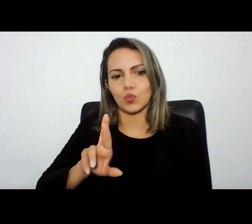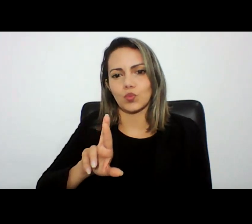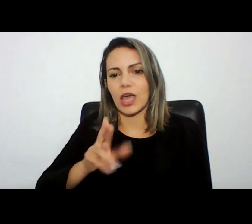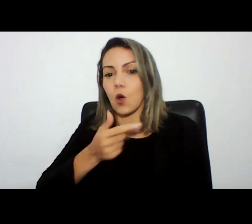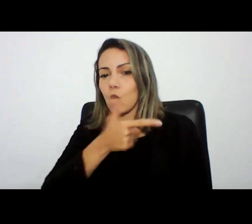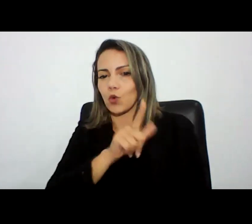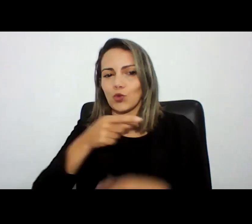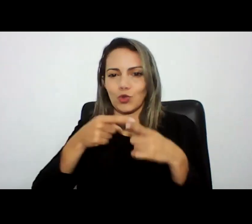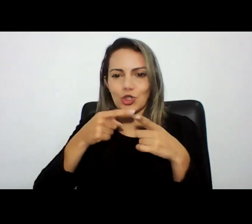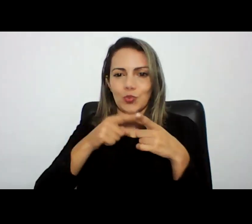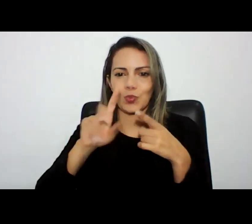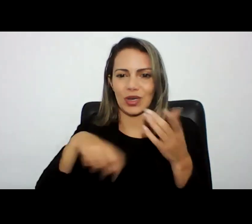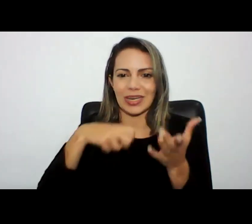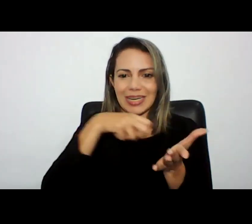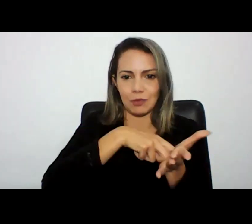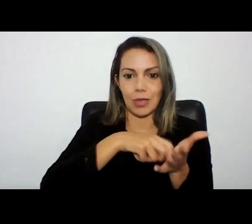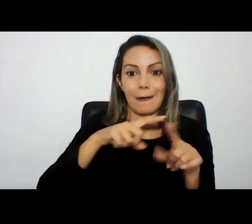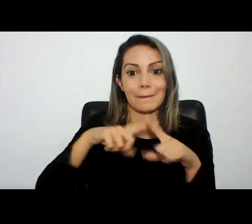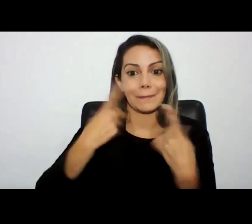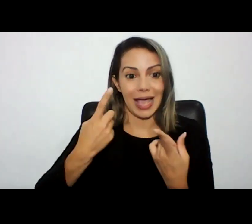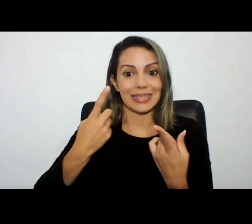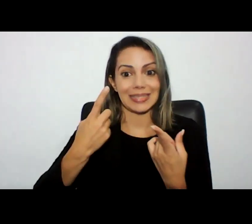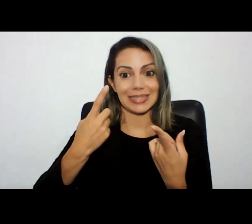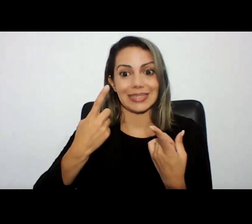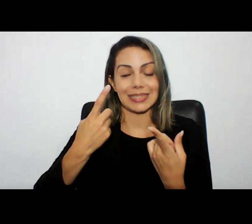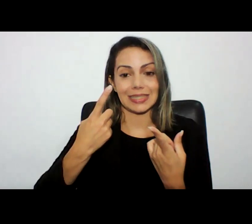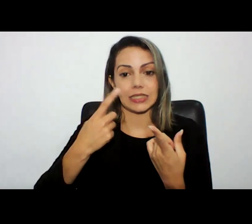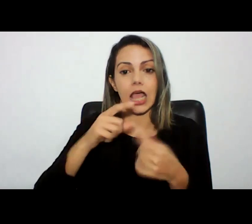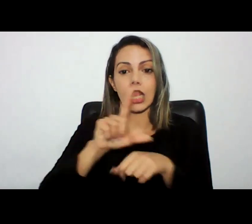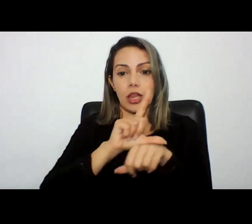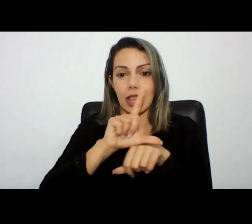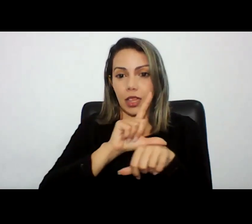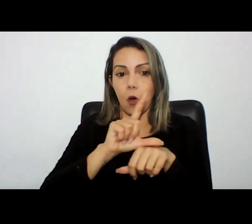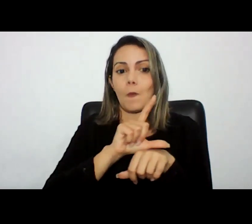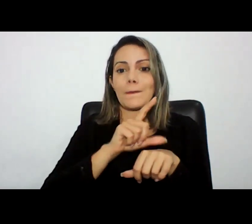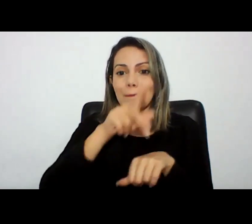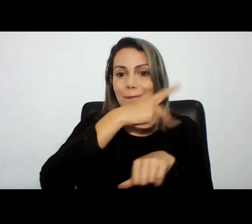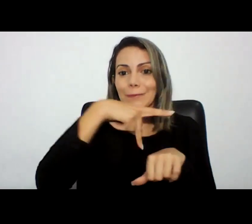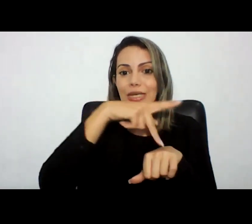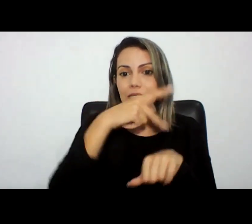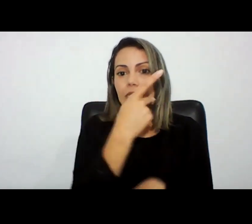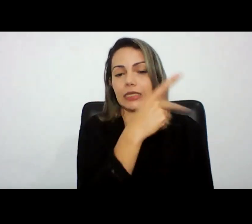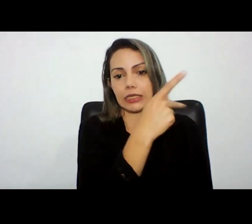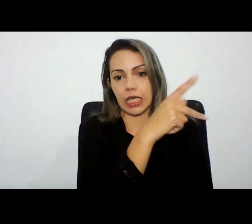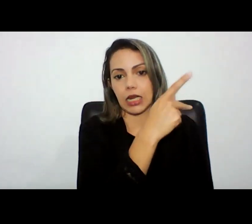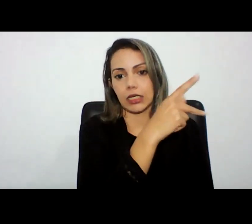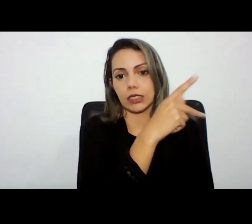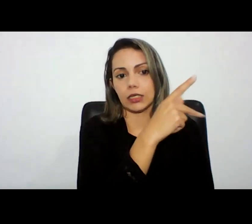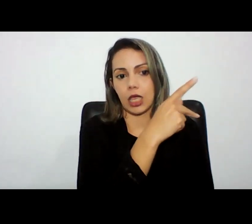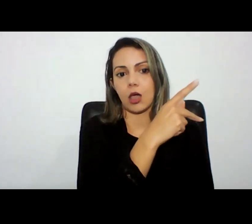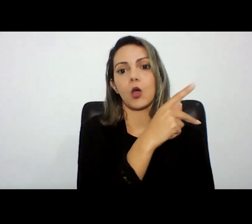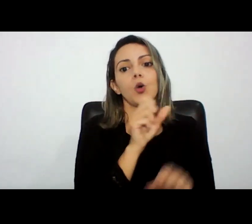tipo de crime mas que na legislação do país sede dele essa evidência podia ser entregue diretamente à autoridade policial sem